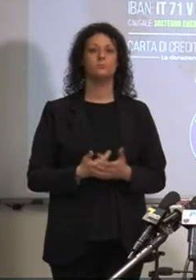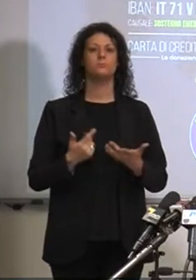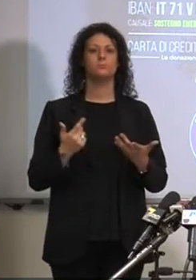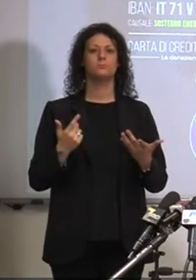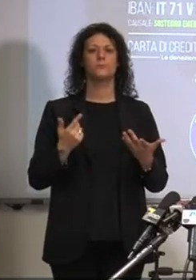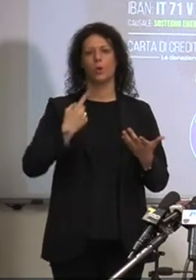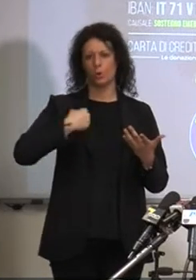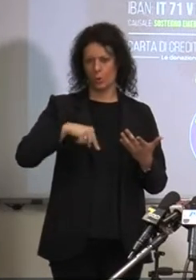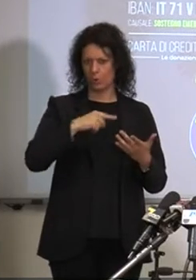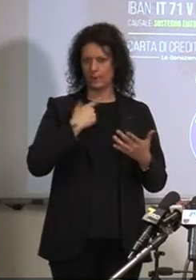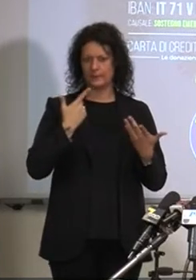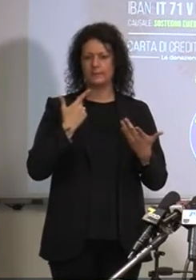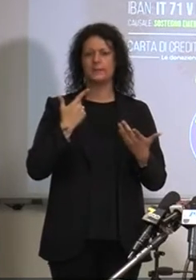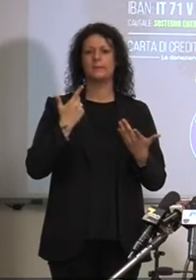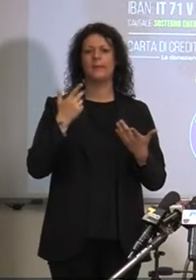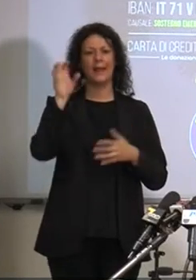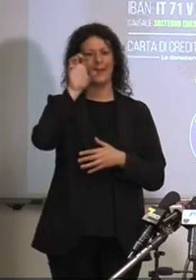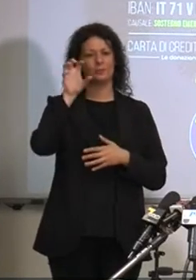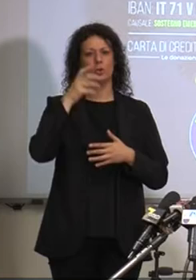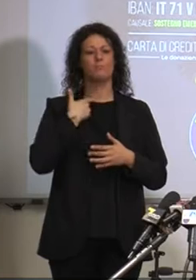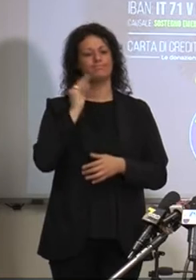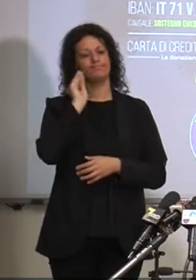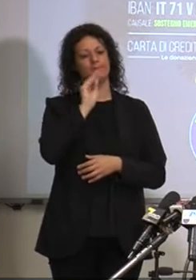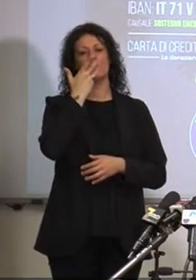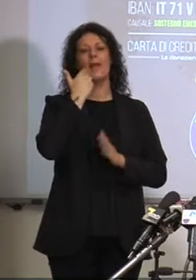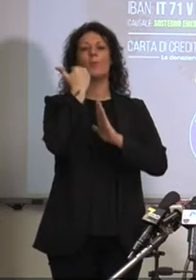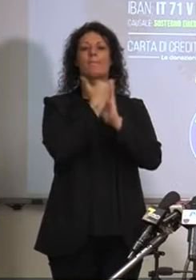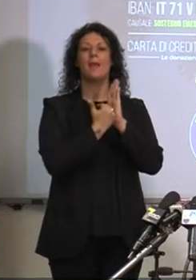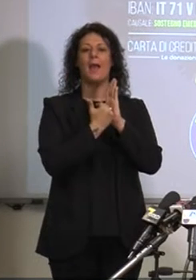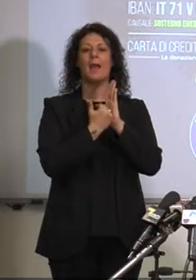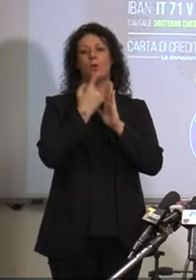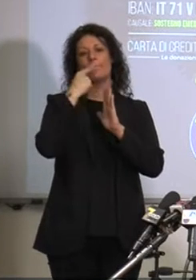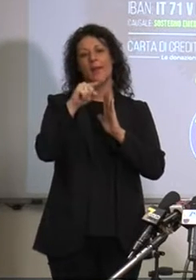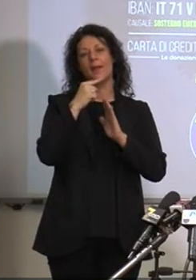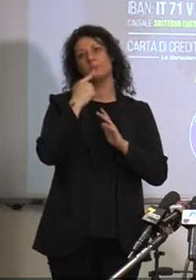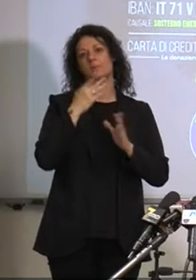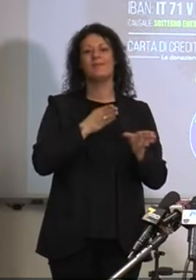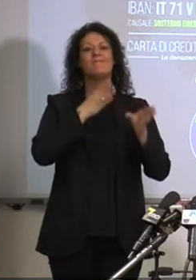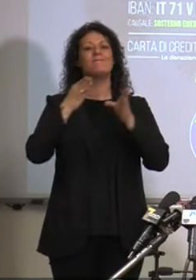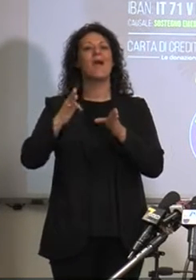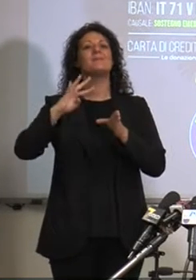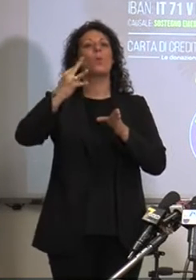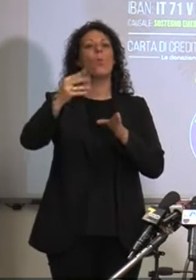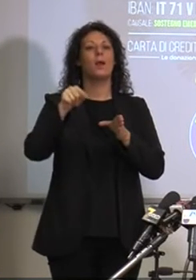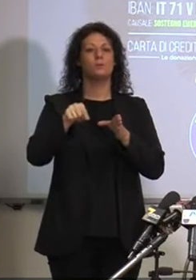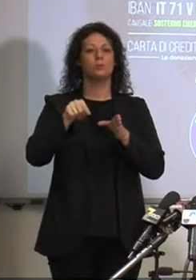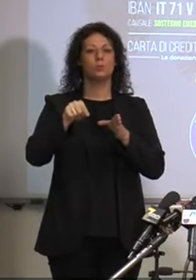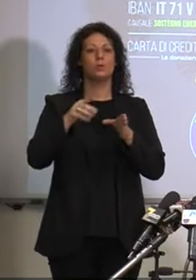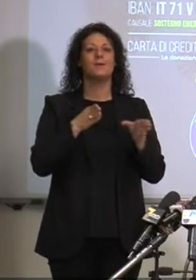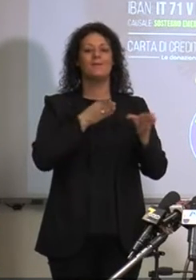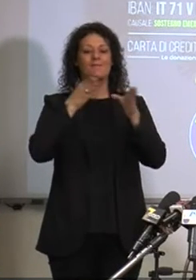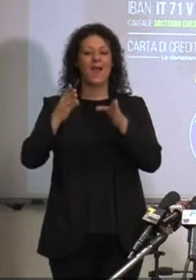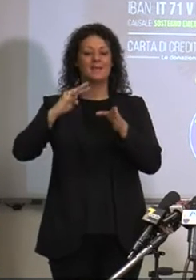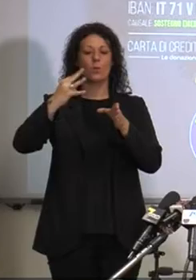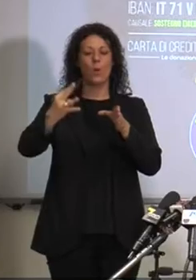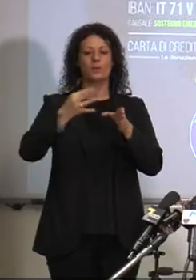Abbiamo chiesto un piano per la fase 4, come la chiamo io, e quella che vi ho definito come lo schieramento